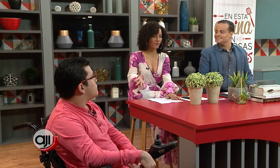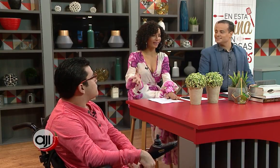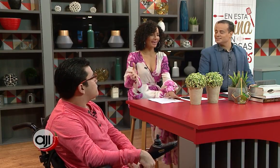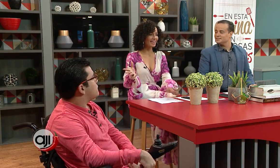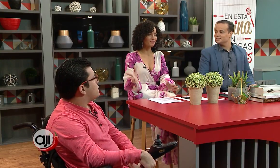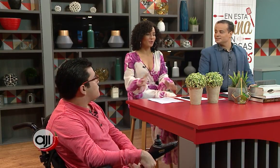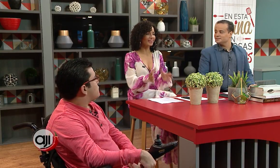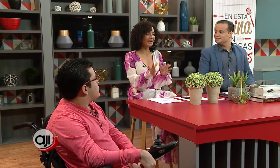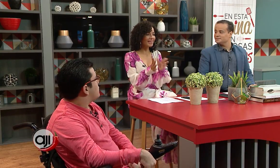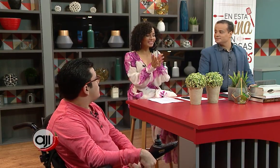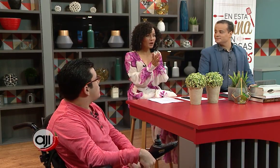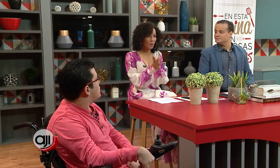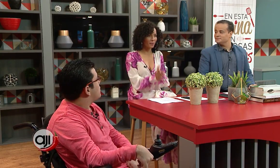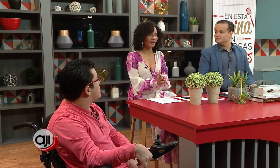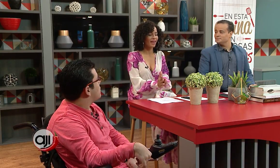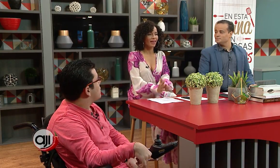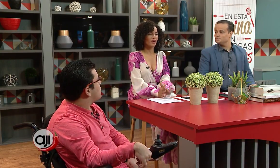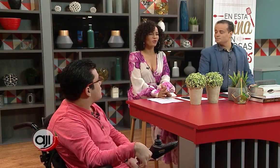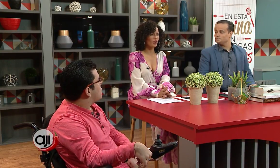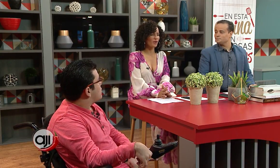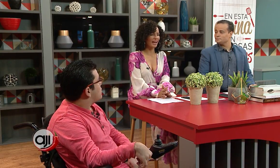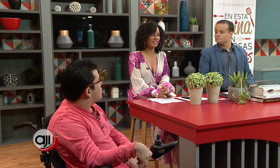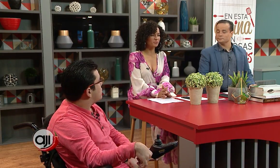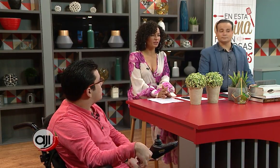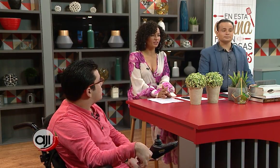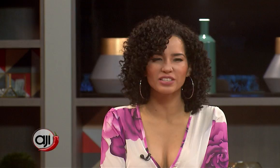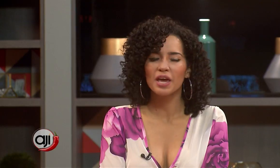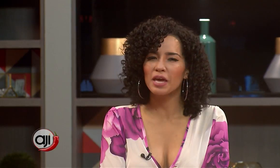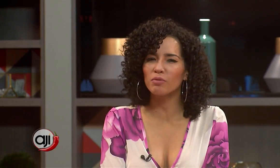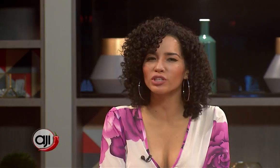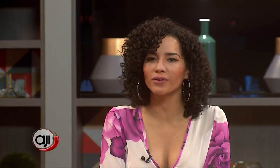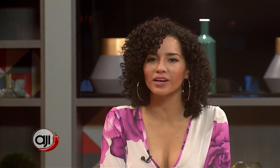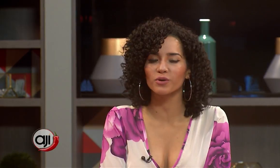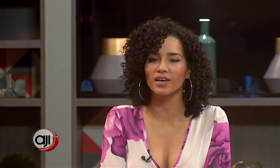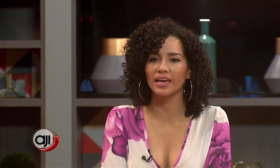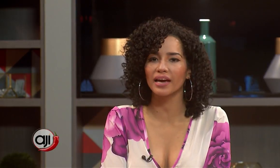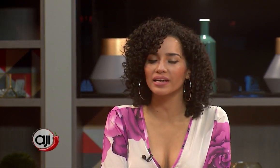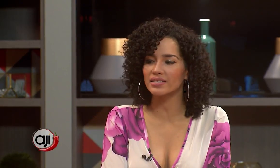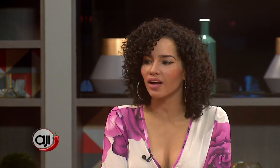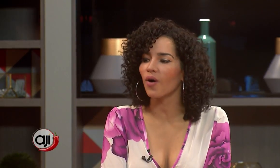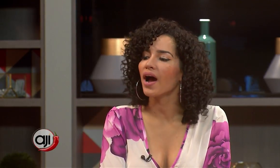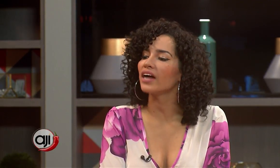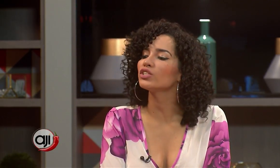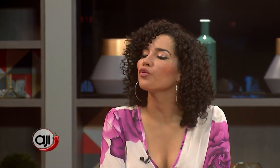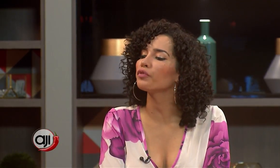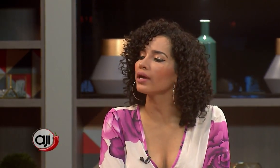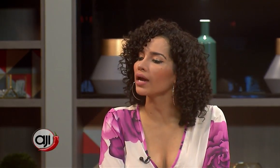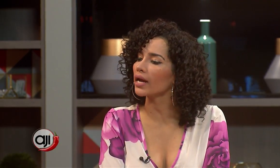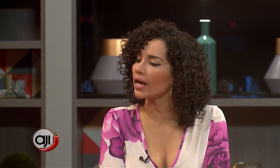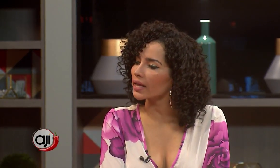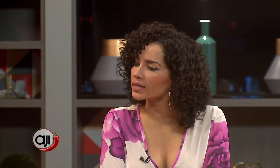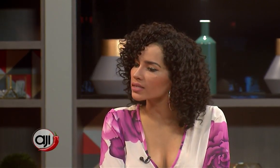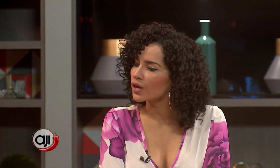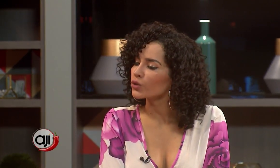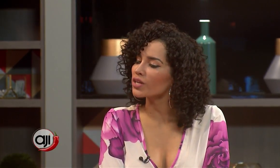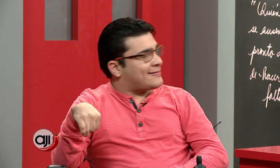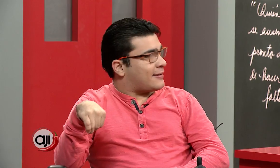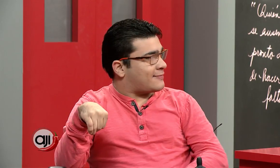por qué este hombre es uno de los call speakers y muchas otras cosas que han alcanzado, han sido bien ganadas. Gracias. Tú sabes que hace